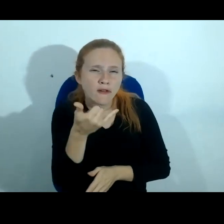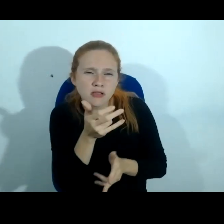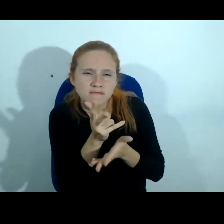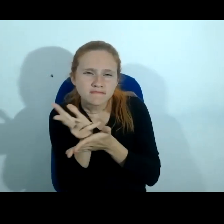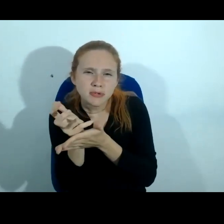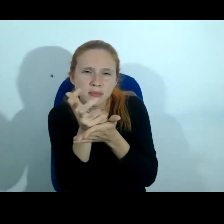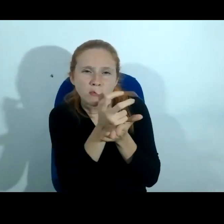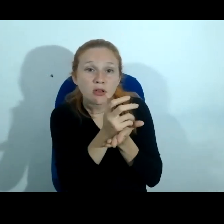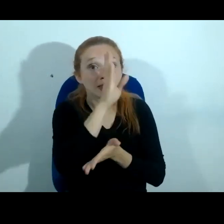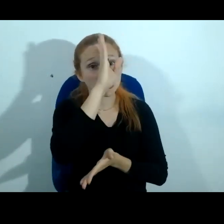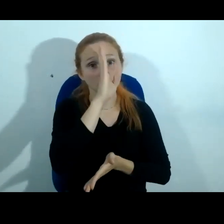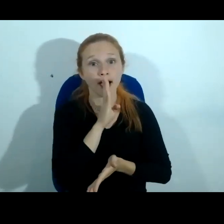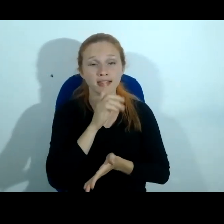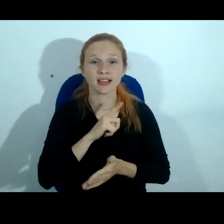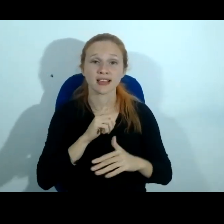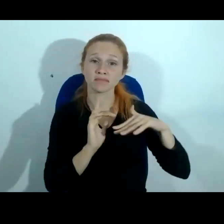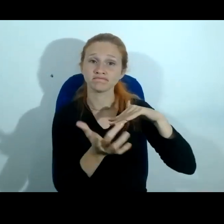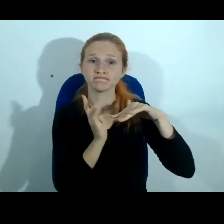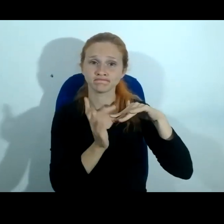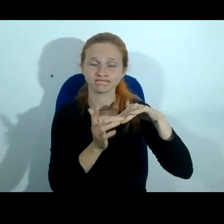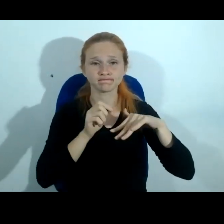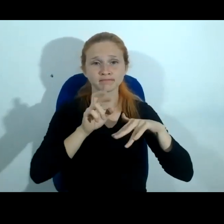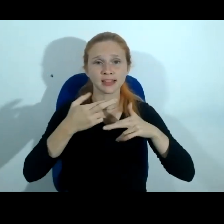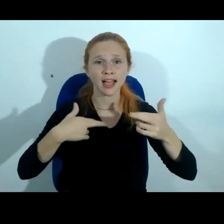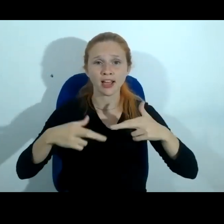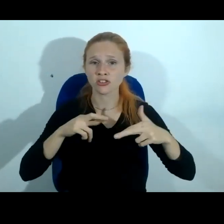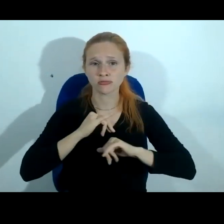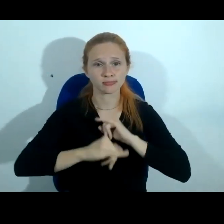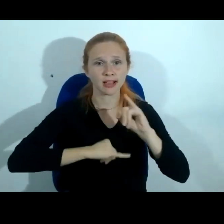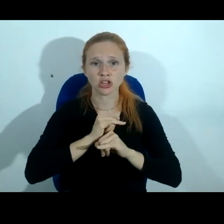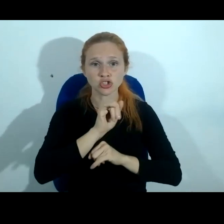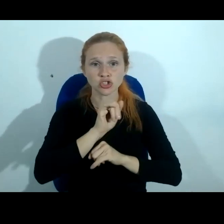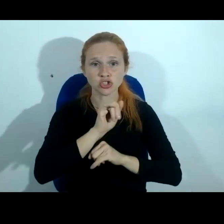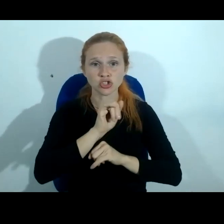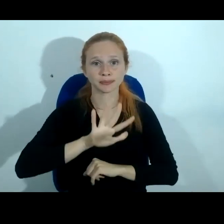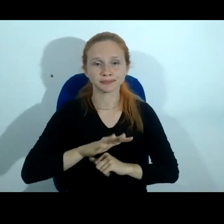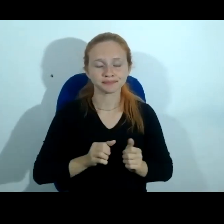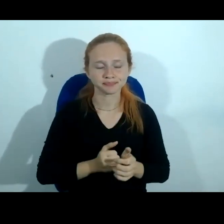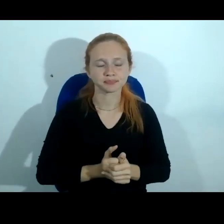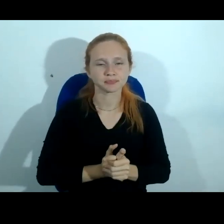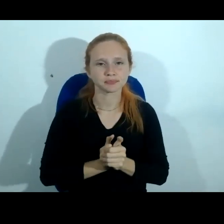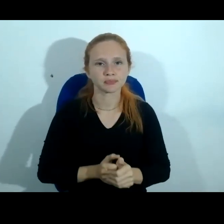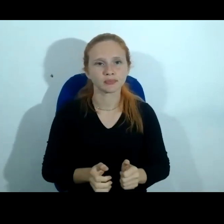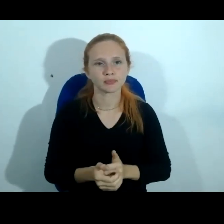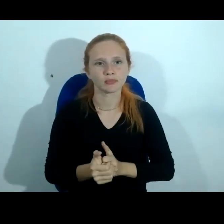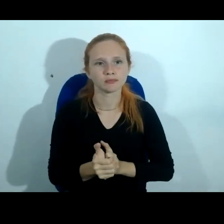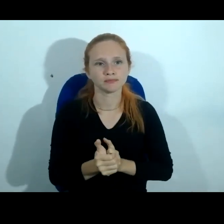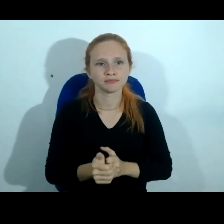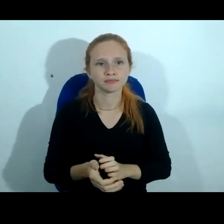gratuitamente na grande rede na internet e isso tem uma